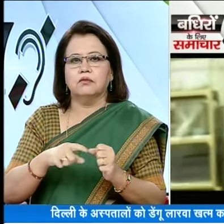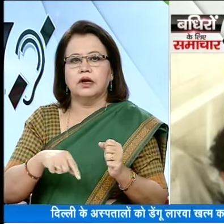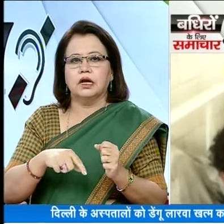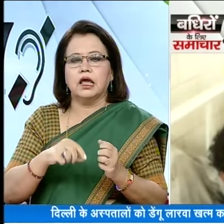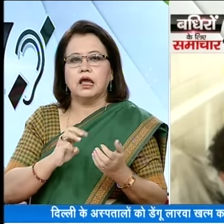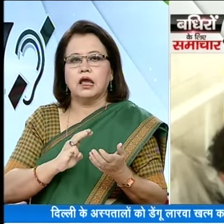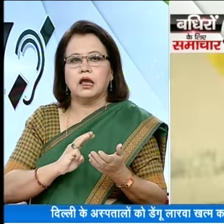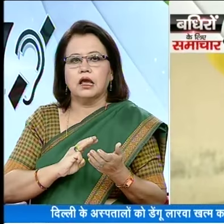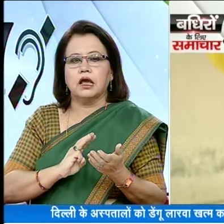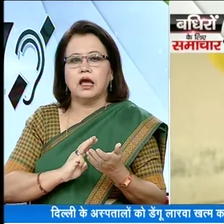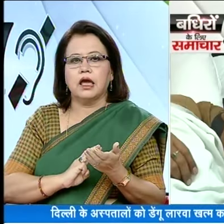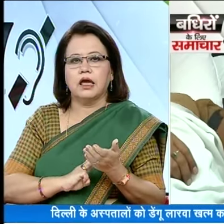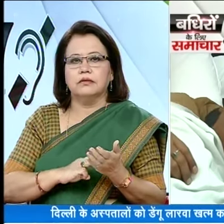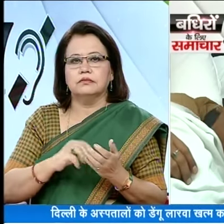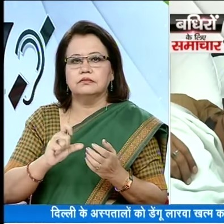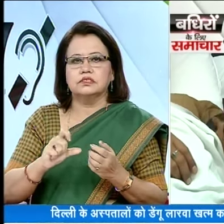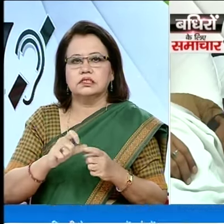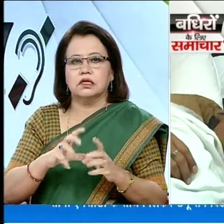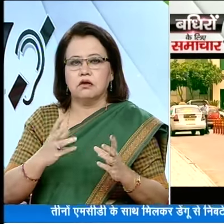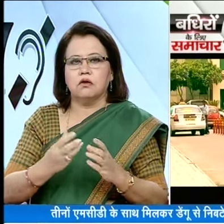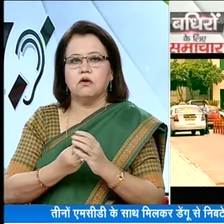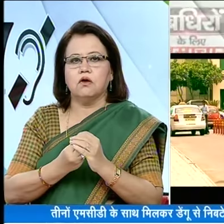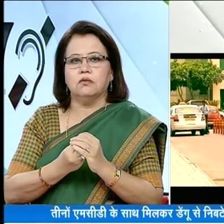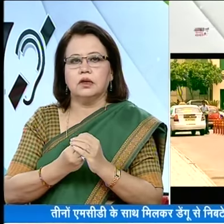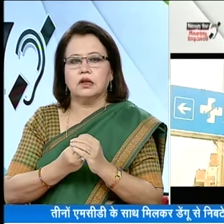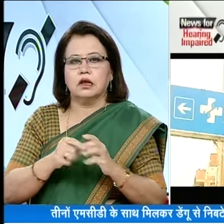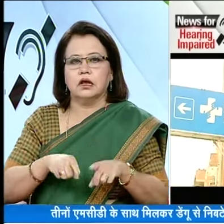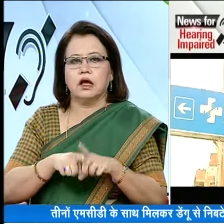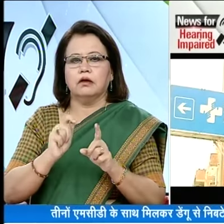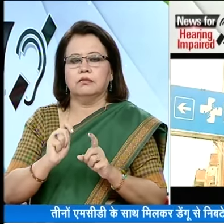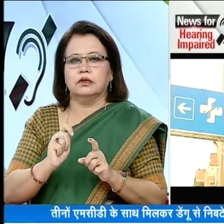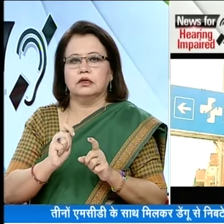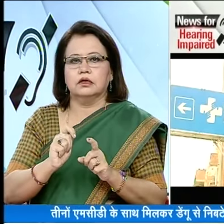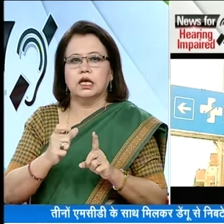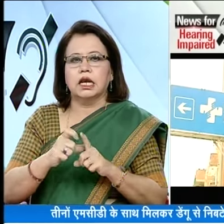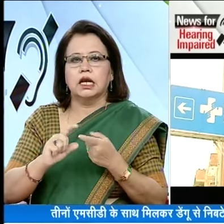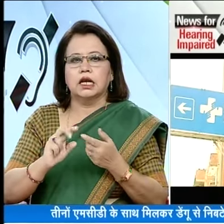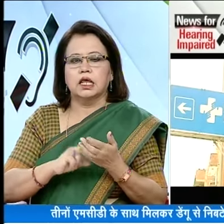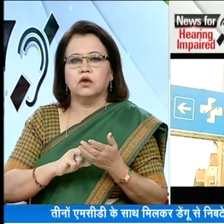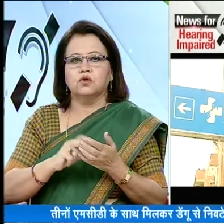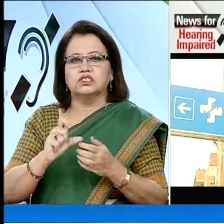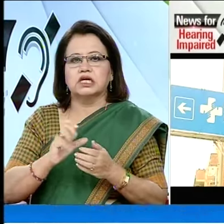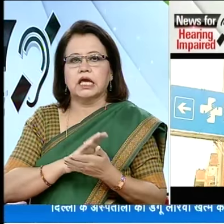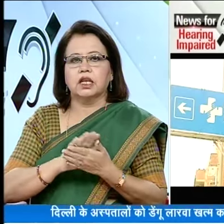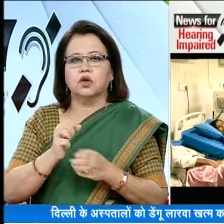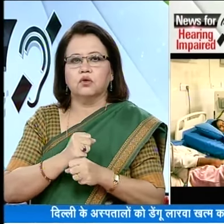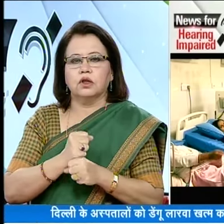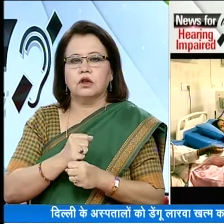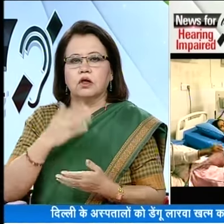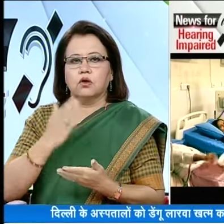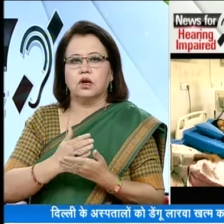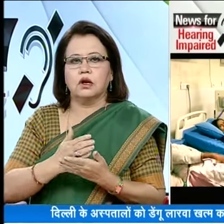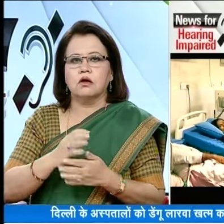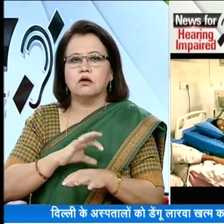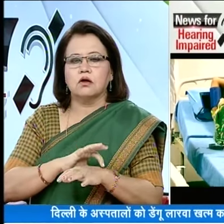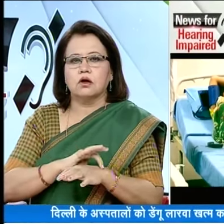की रोक थाम के लिए डिली सरकार और तीनों एमसीडी के साथ मिलकर पाम करेगी साथी डेंगू और चिकन गुनिया